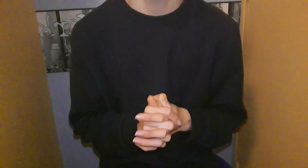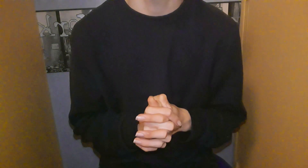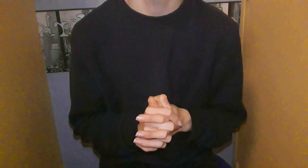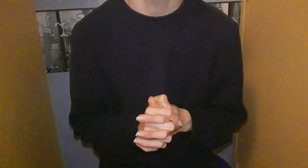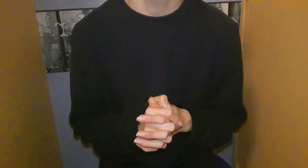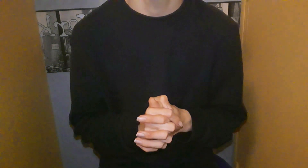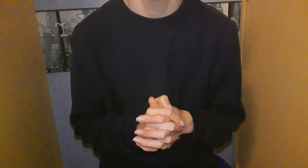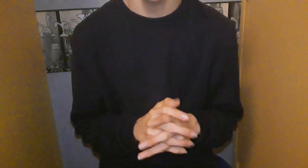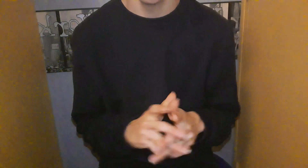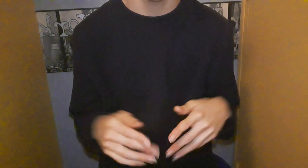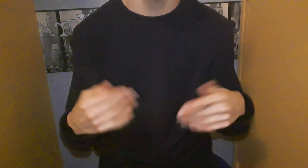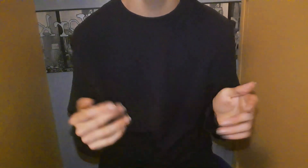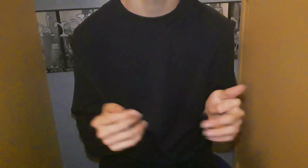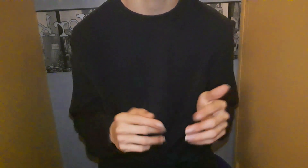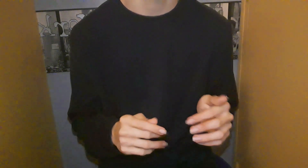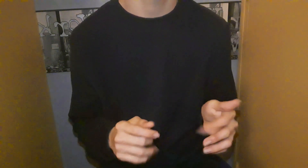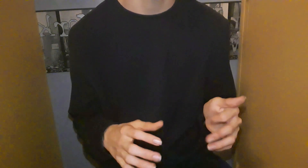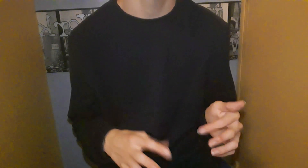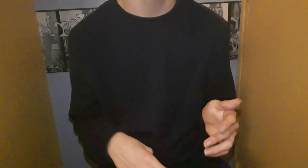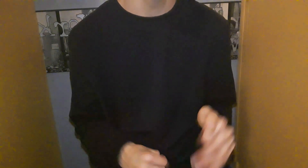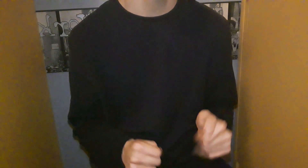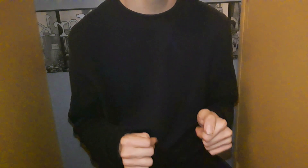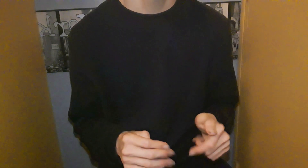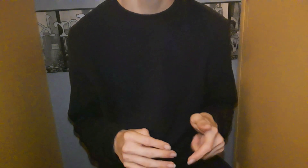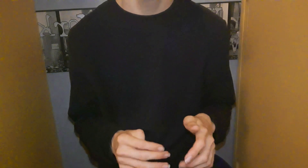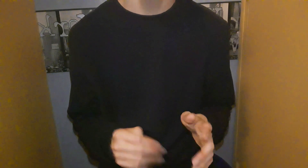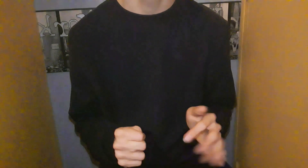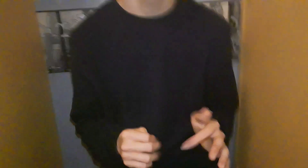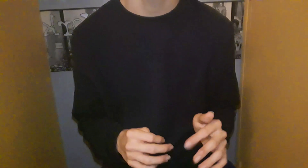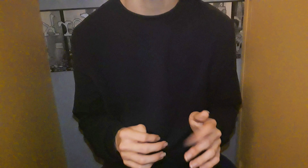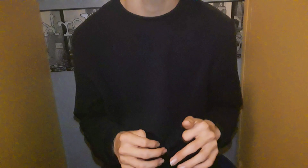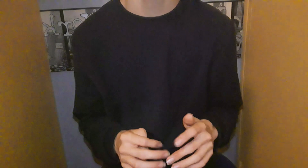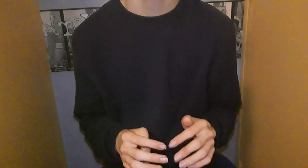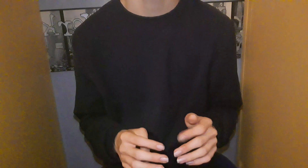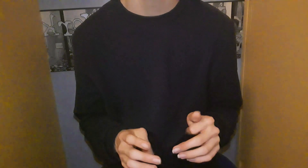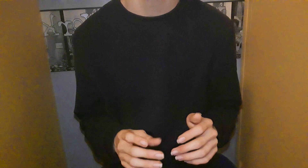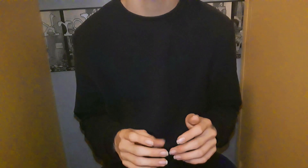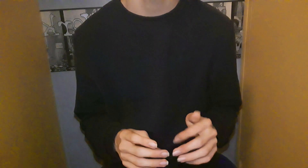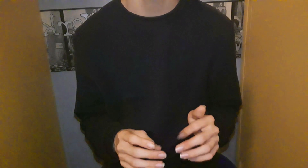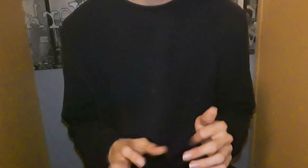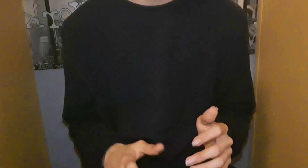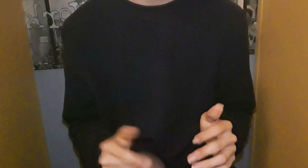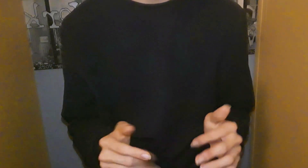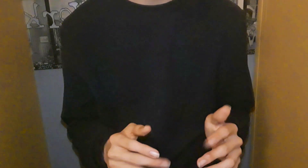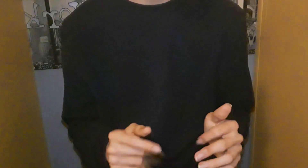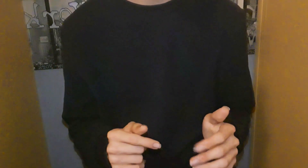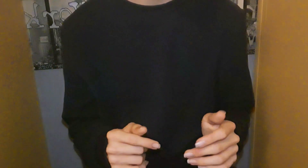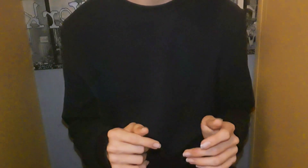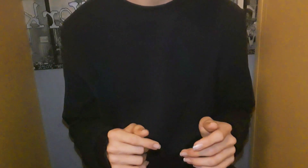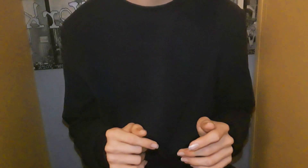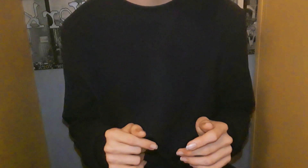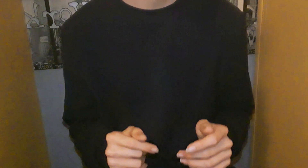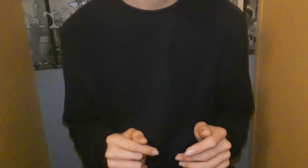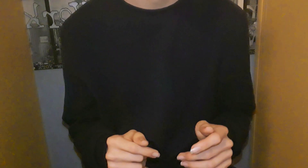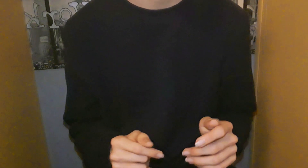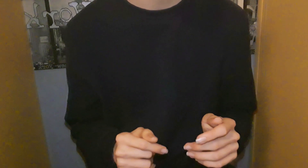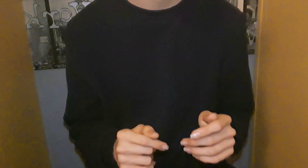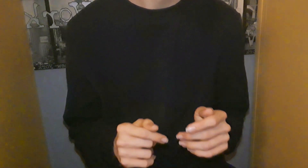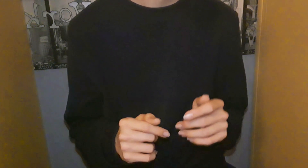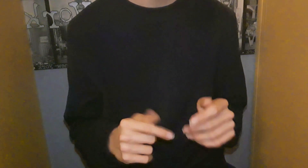ça va faire mi, quand même, donc ça fait un petit moment Oui, j'ai commencé la danse en 2000, quand j'avais 5 ans et demi Et par contre,'en avais 14 ans